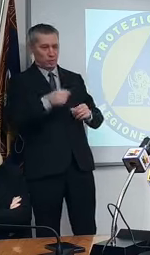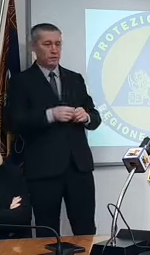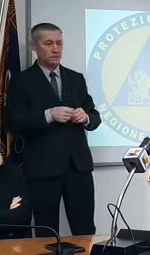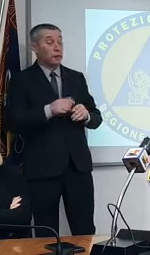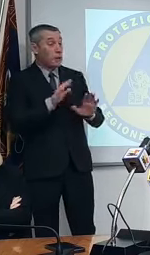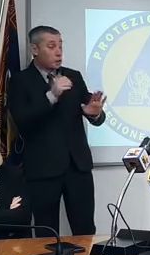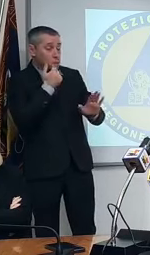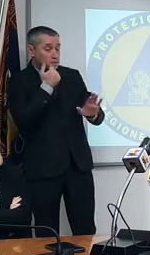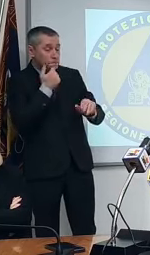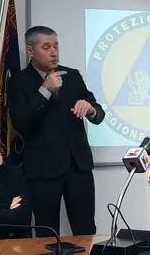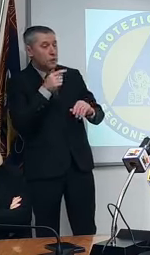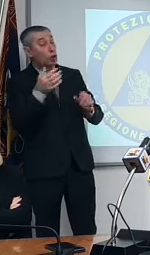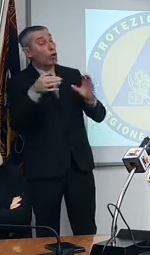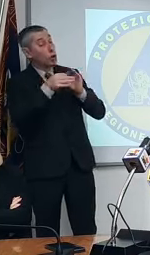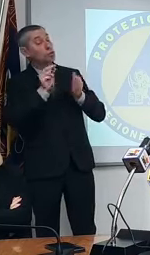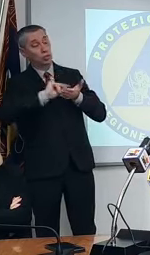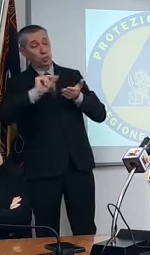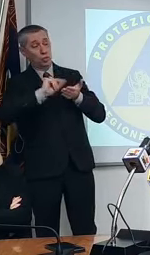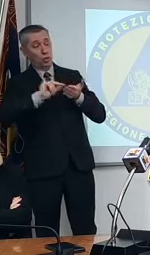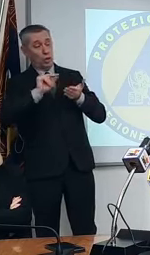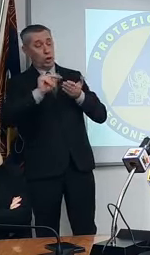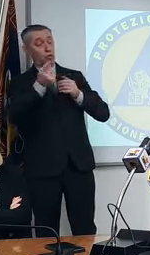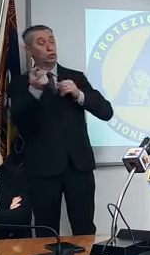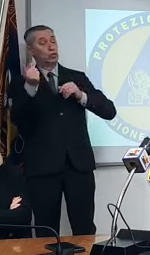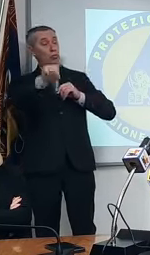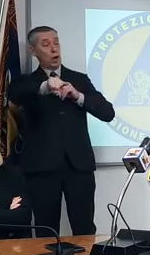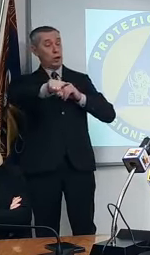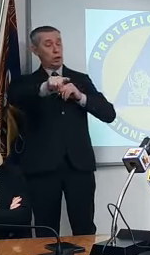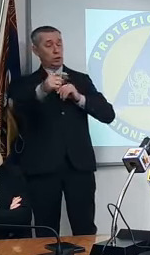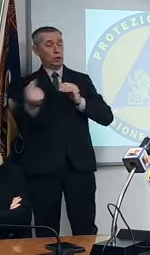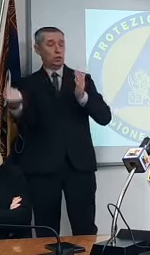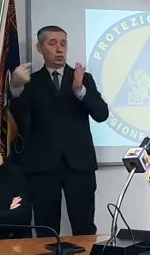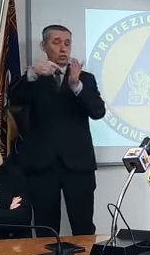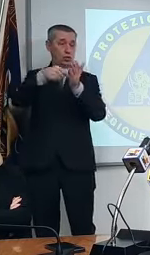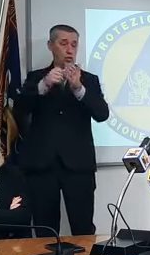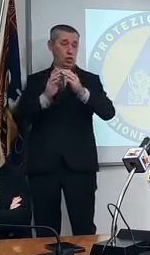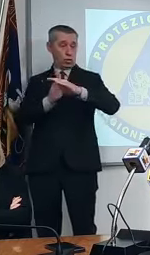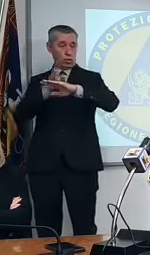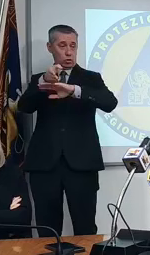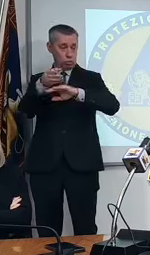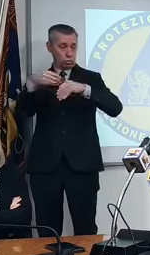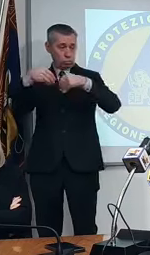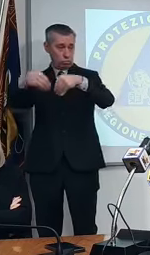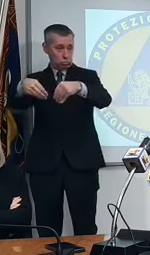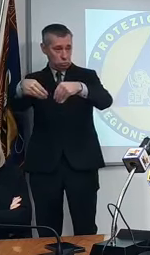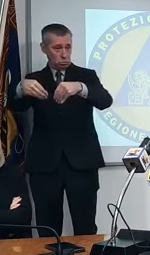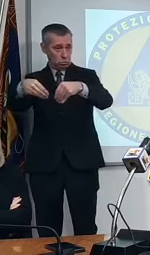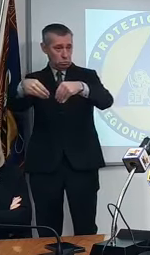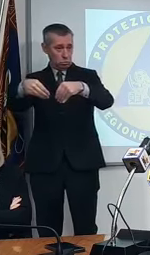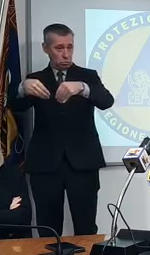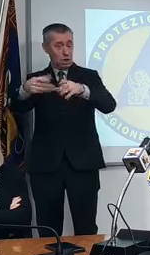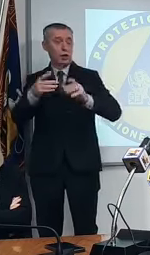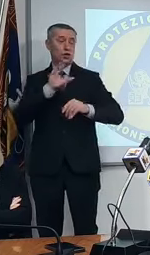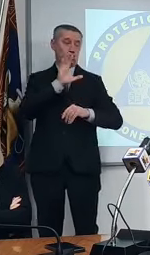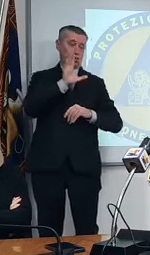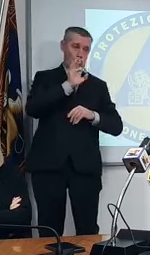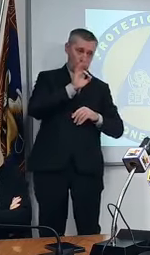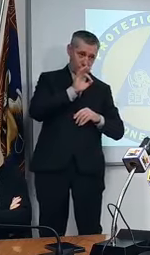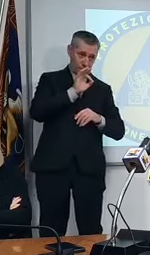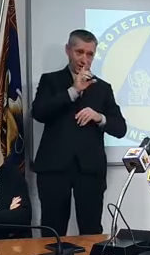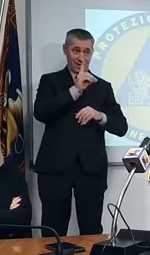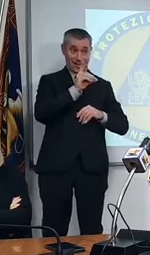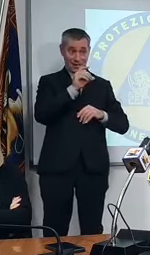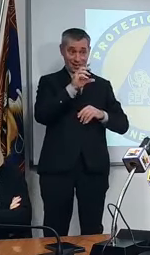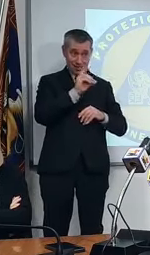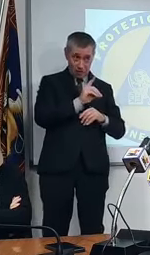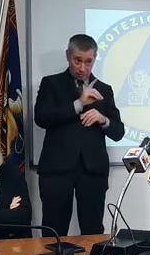appunto alle scuole, domani rientro con la didattica al 50% e oggi